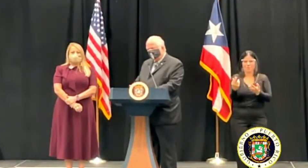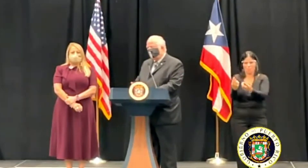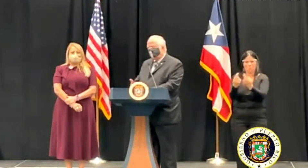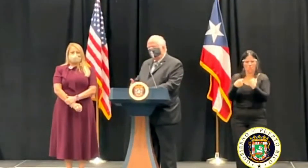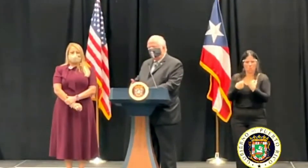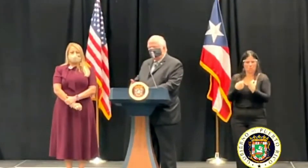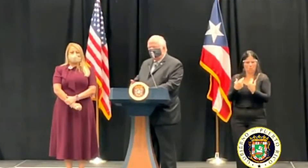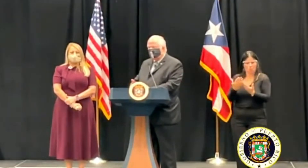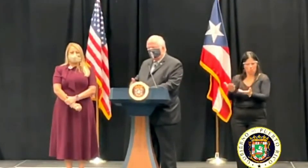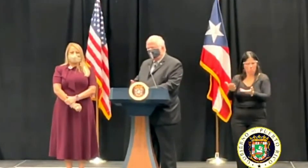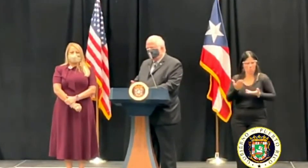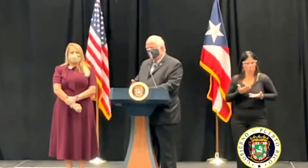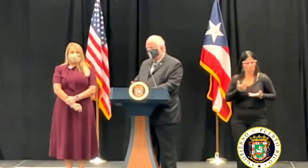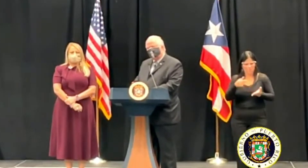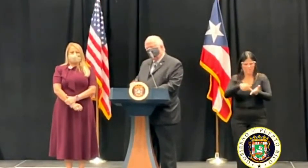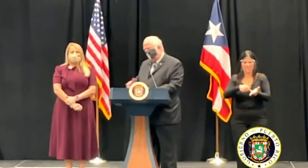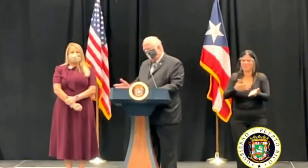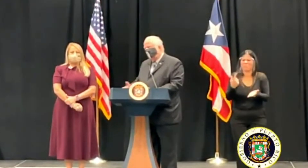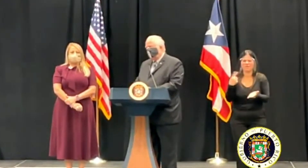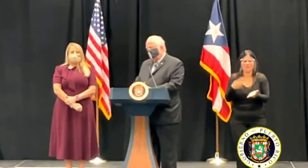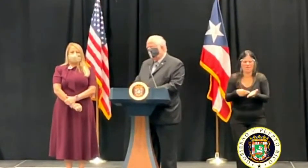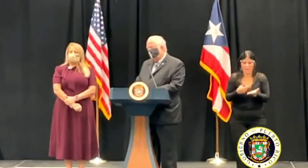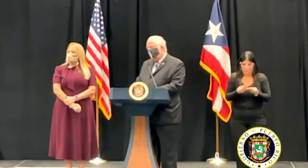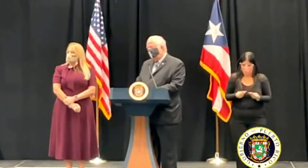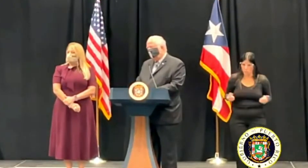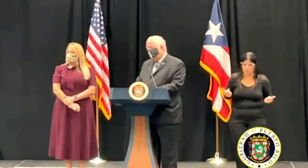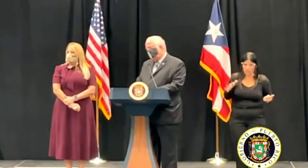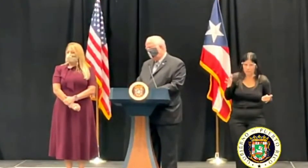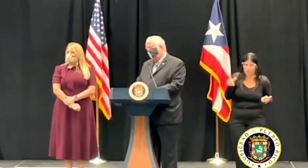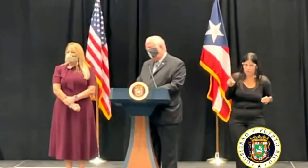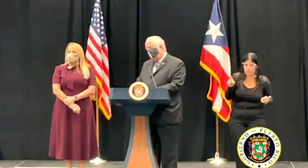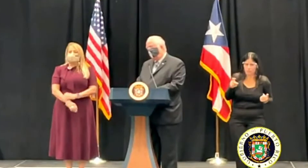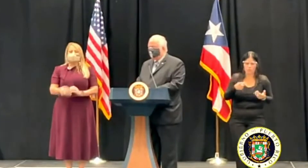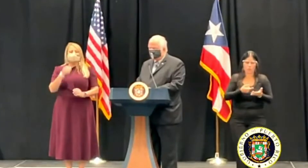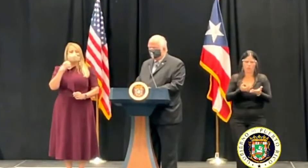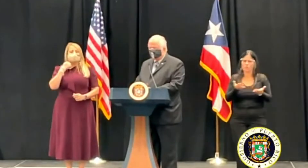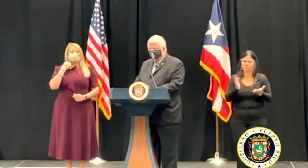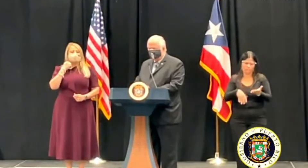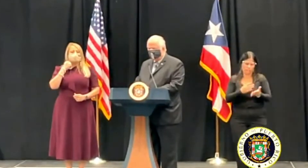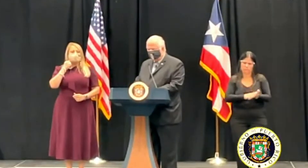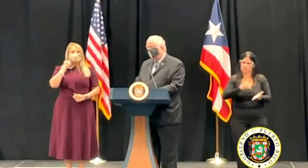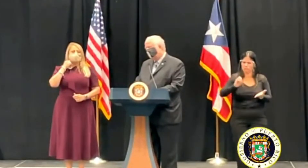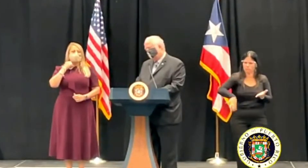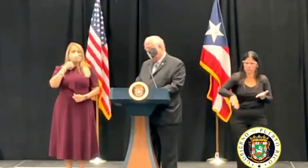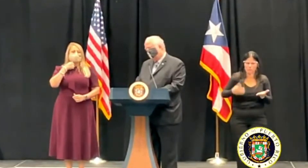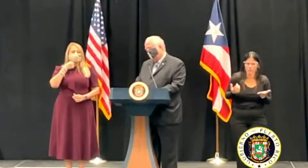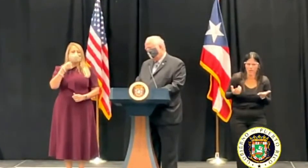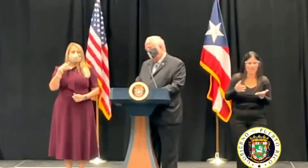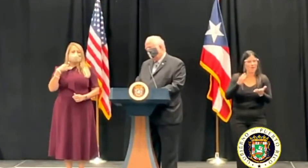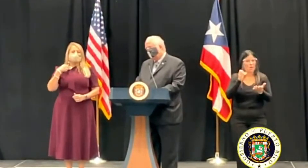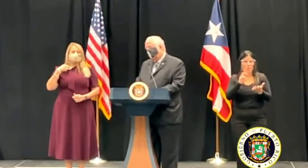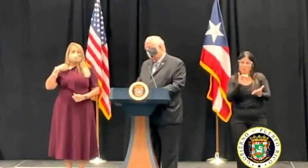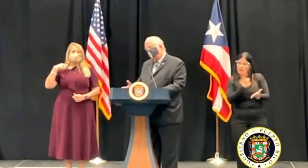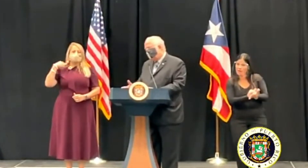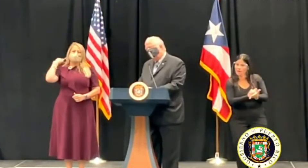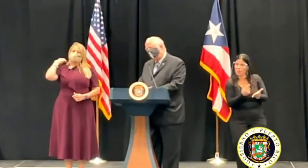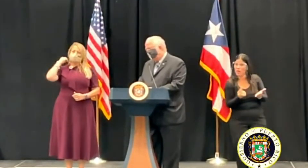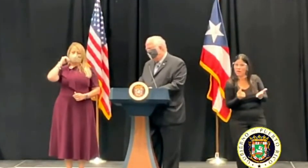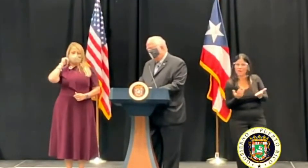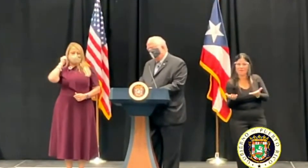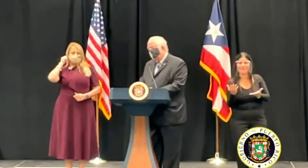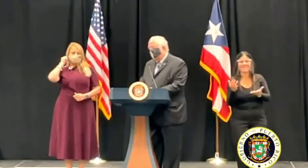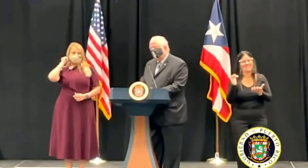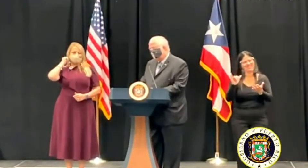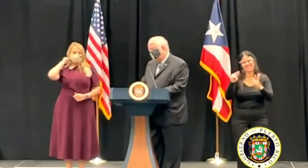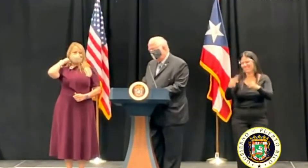es fehaciente y resuelve el problema, el punto se elimina. Si no, pues se queda. Y eso ha sido así siempre,